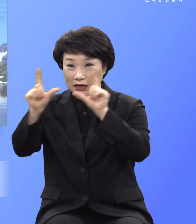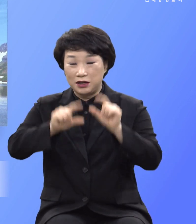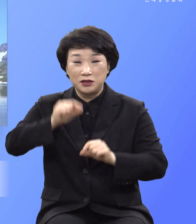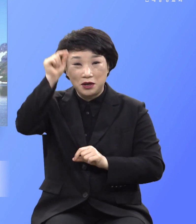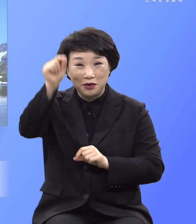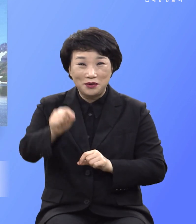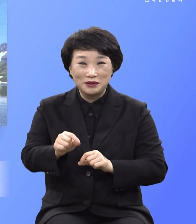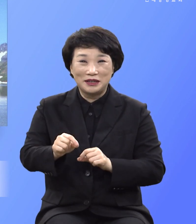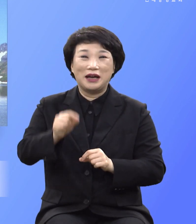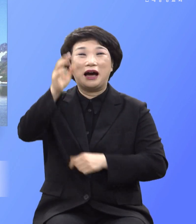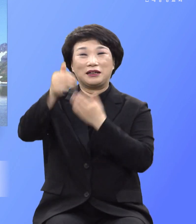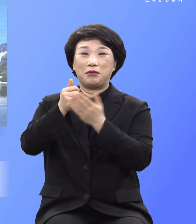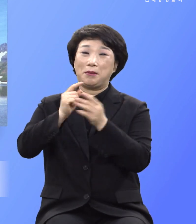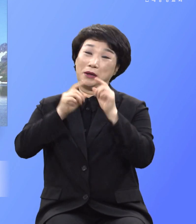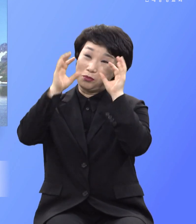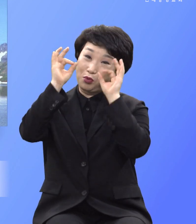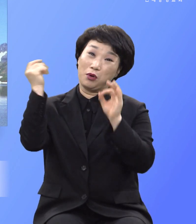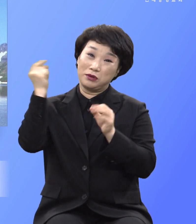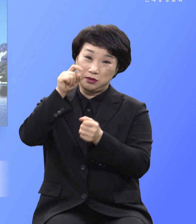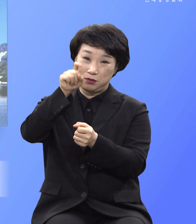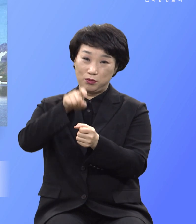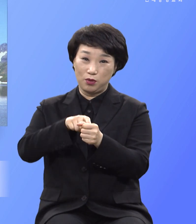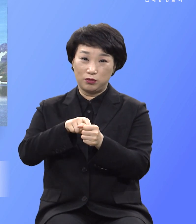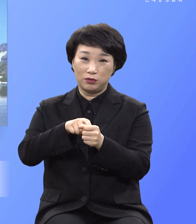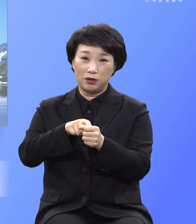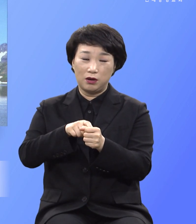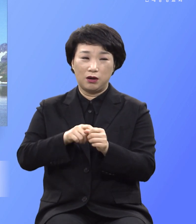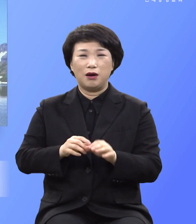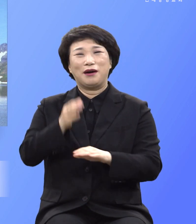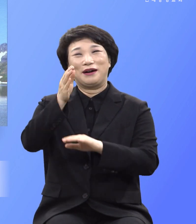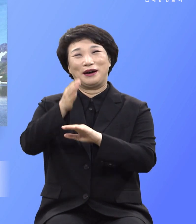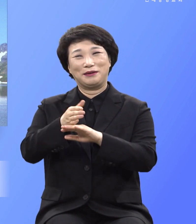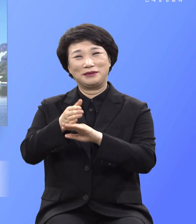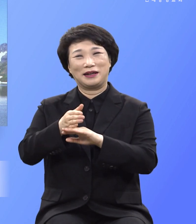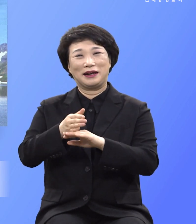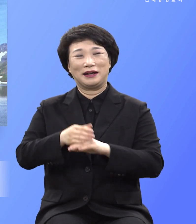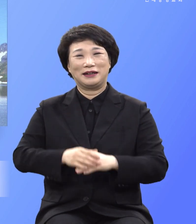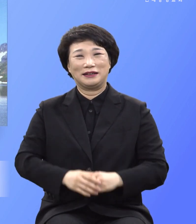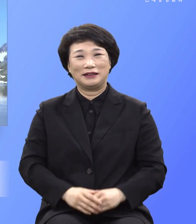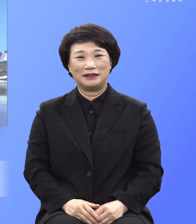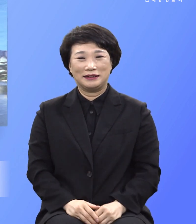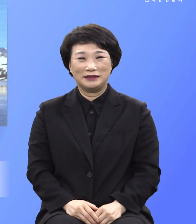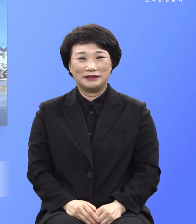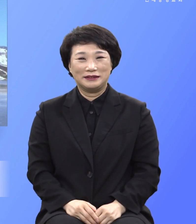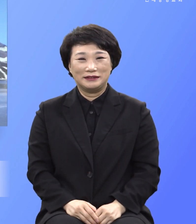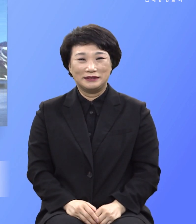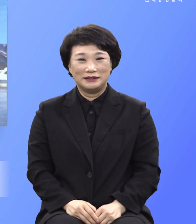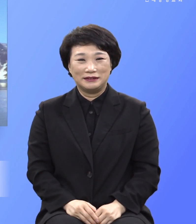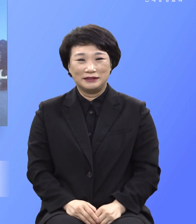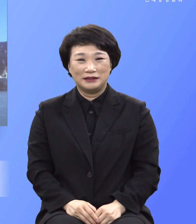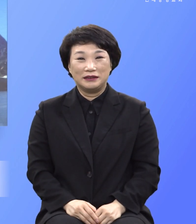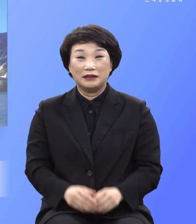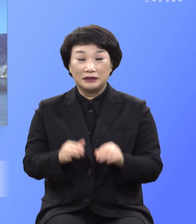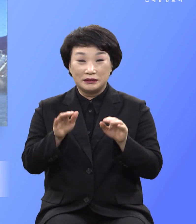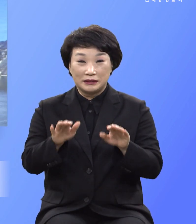듣습니다 네 얼마나 감사해요 네 네 그래서 하나님은